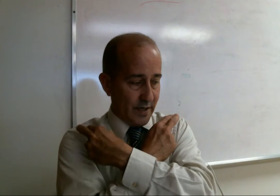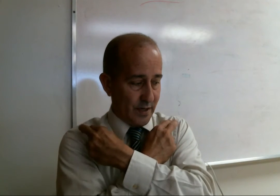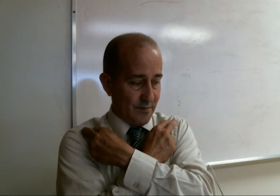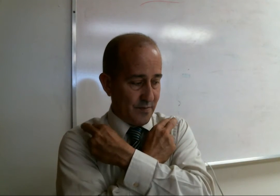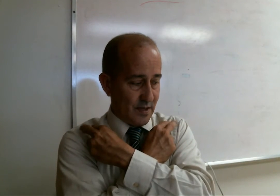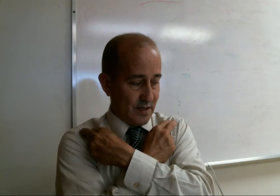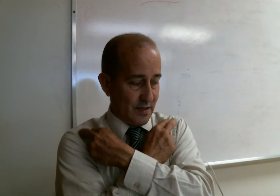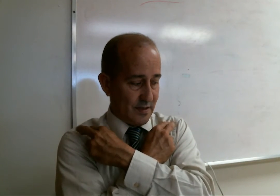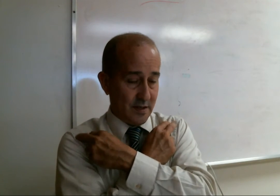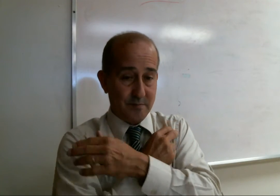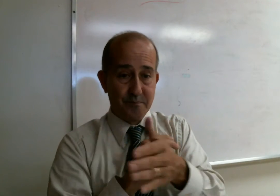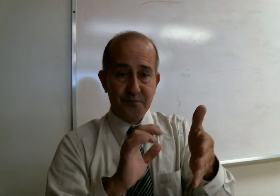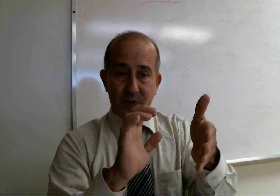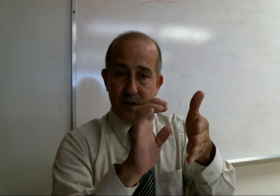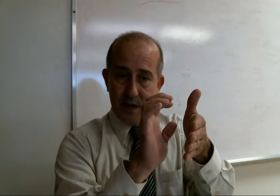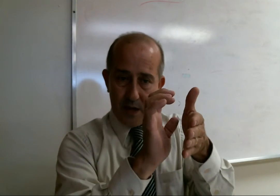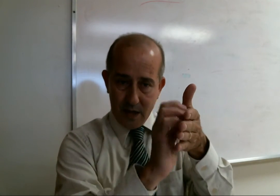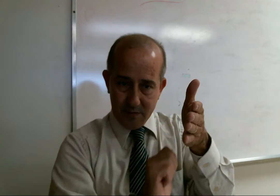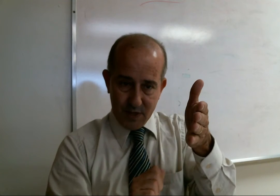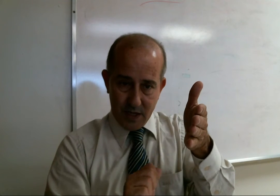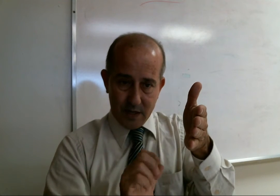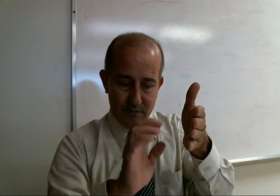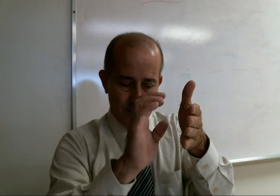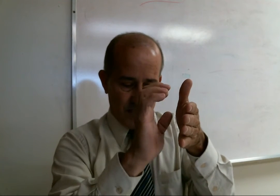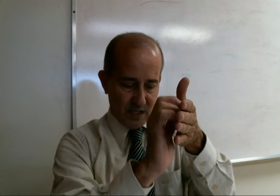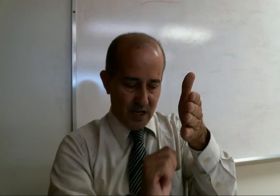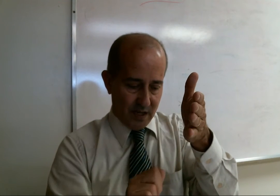R, descansar, eliminar, quitar,